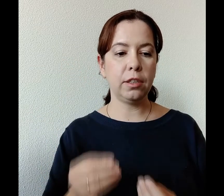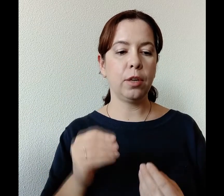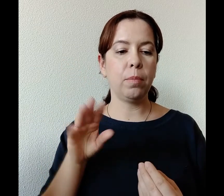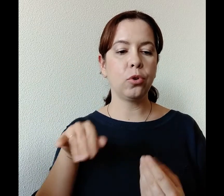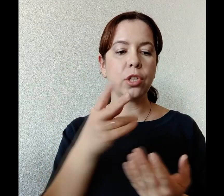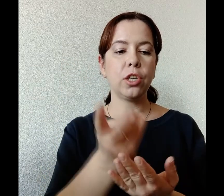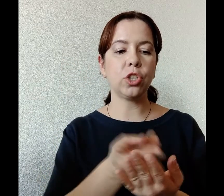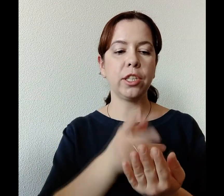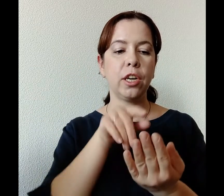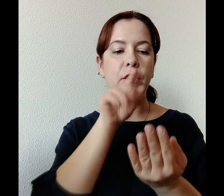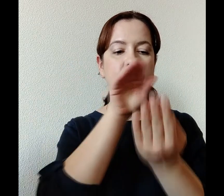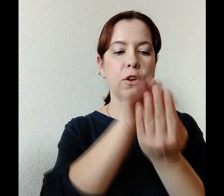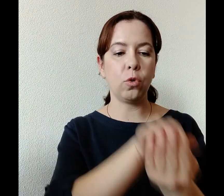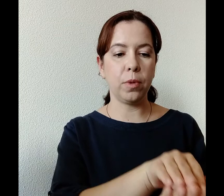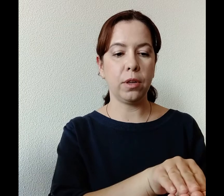после лежания во гробе.